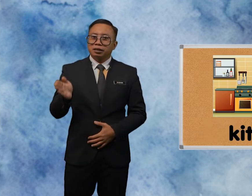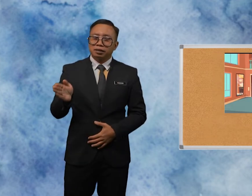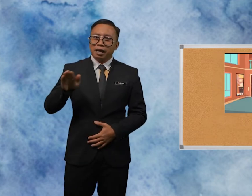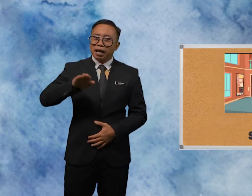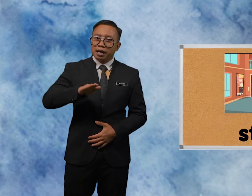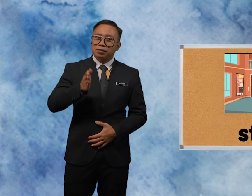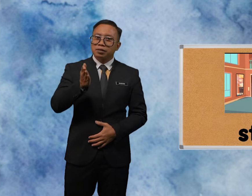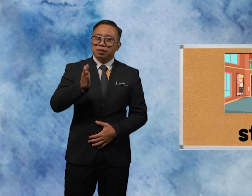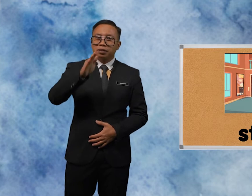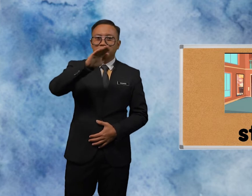Just